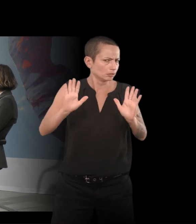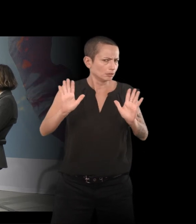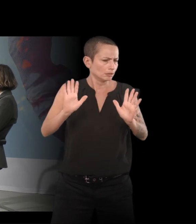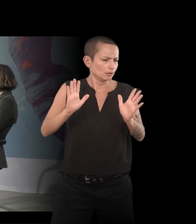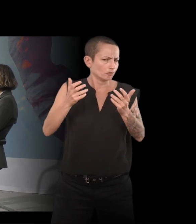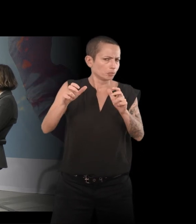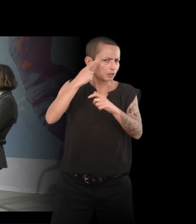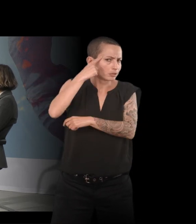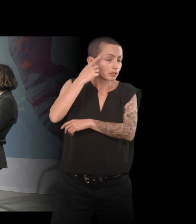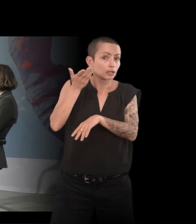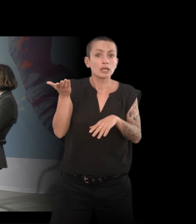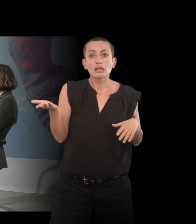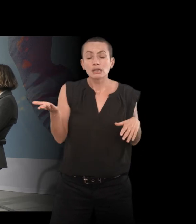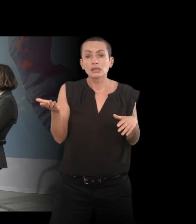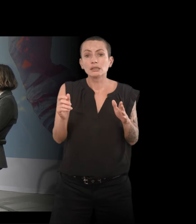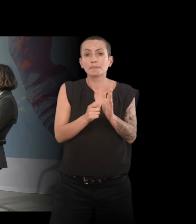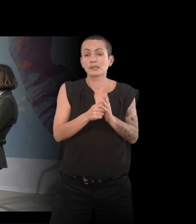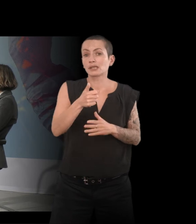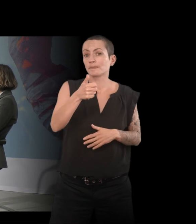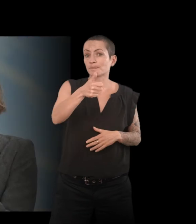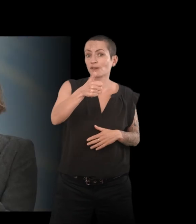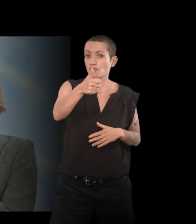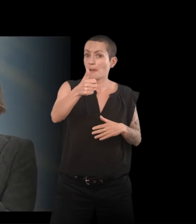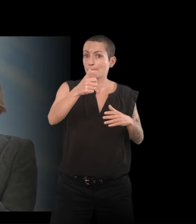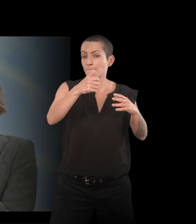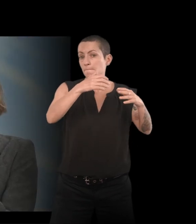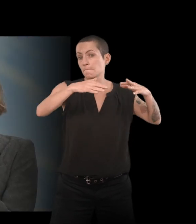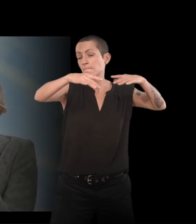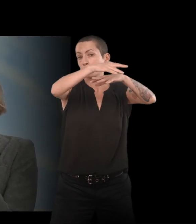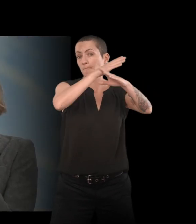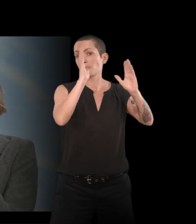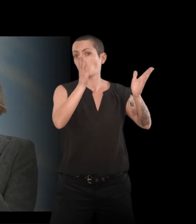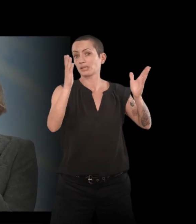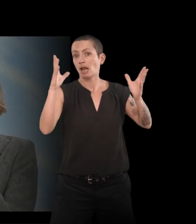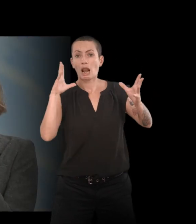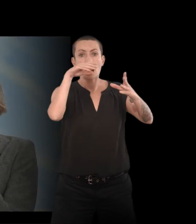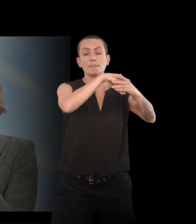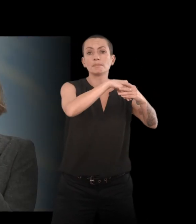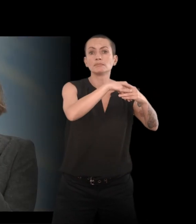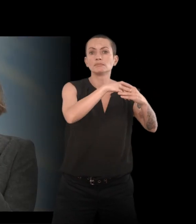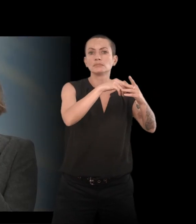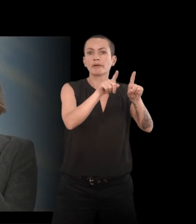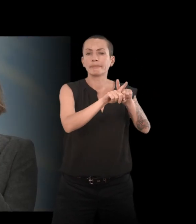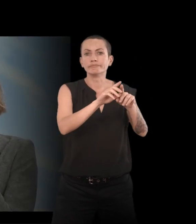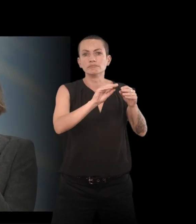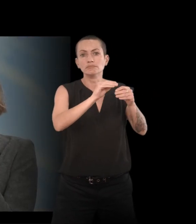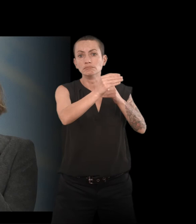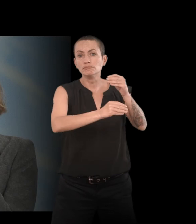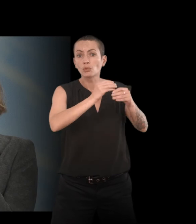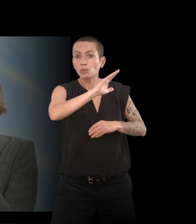Et pourtant, quand vous rentrez dans le monde hospitalier, on se rend compte... C'est presque un outre-monde, en fait. Vous, parlez